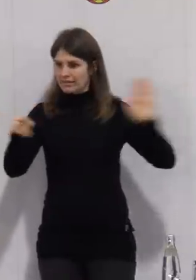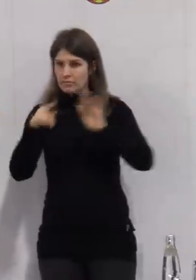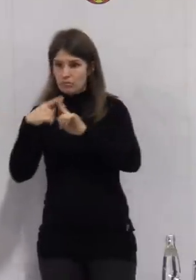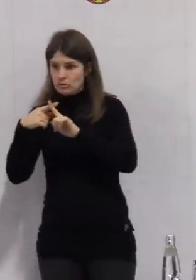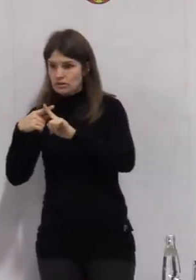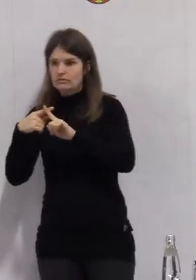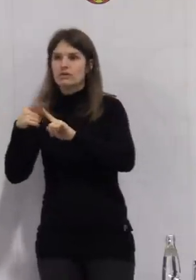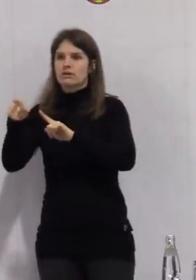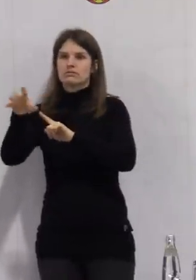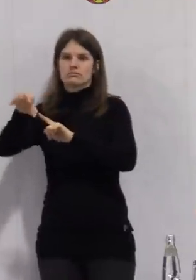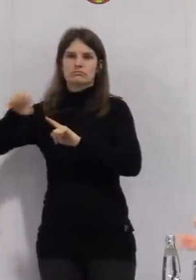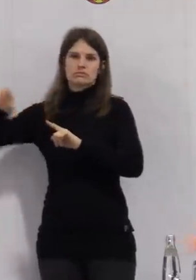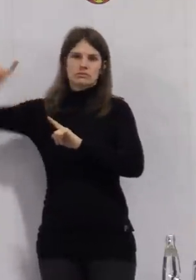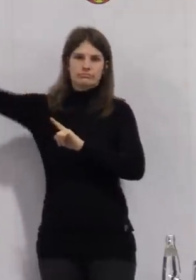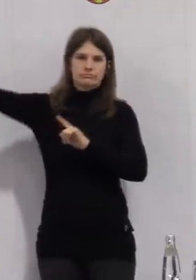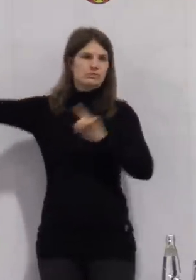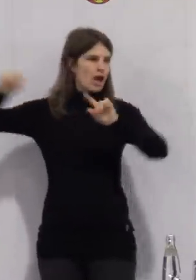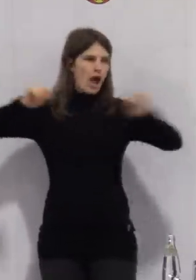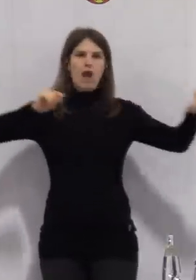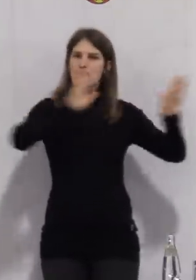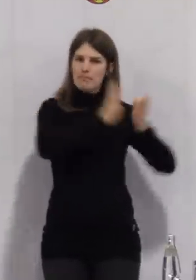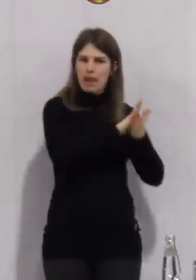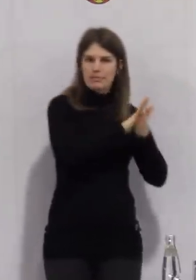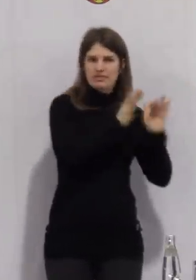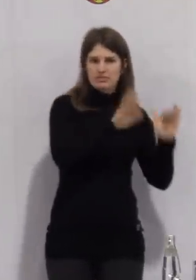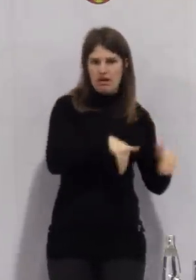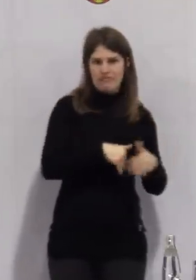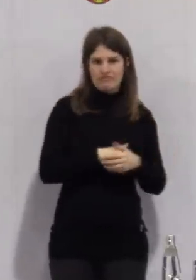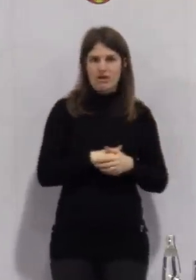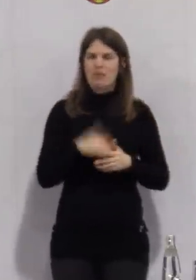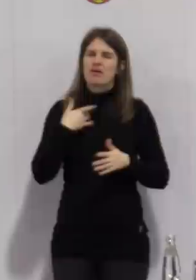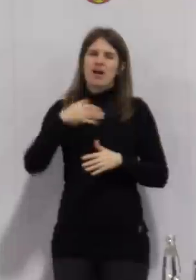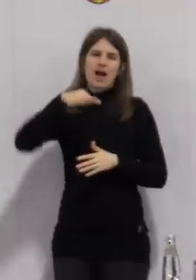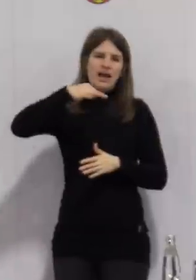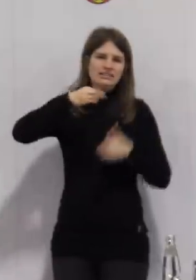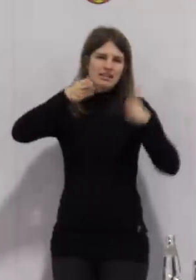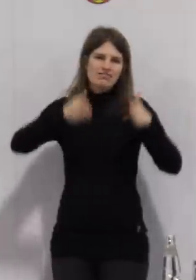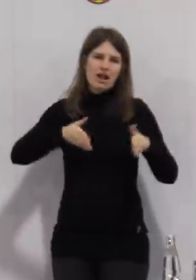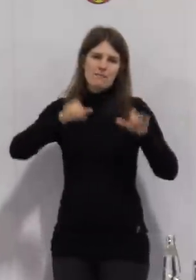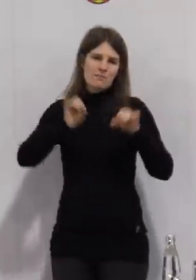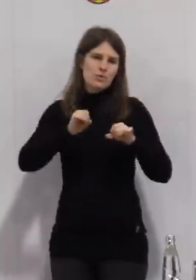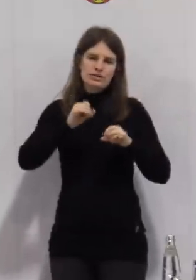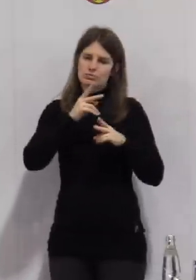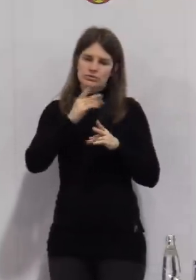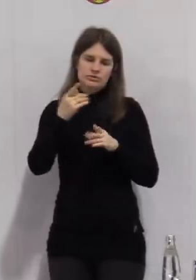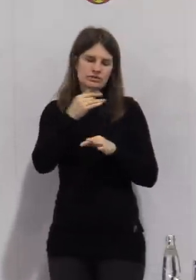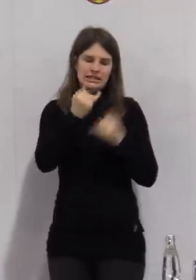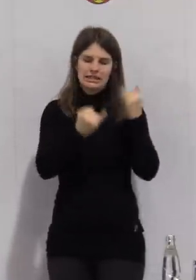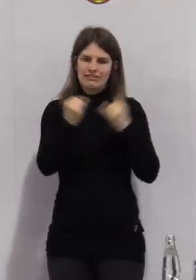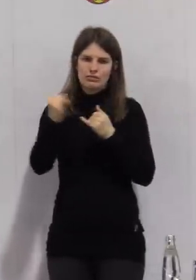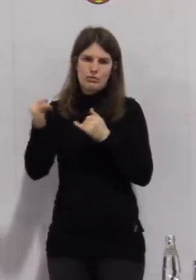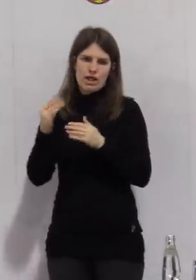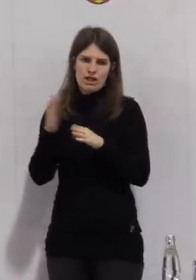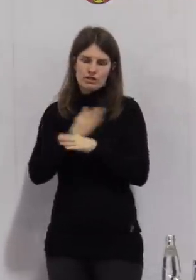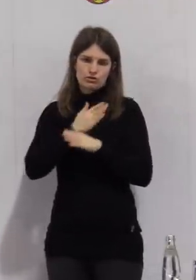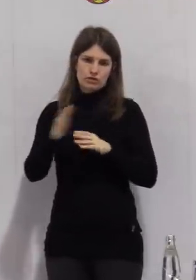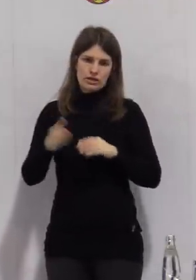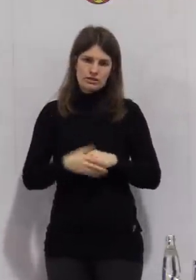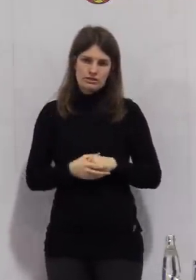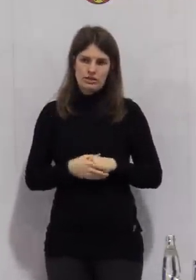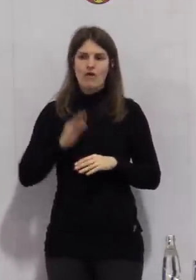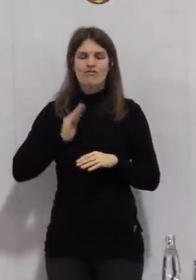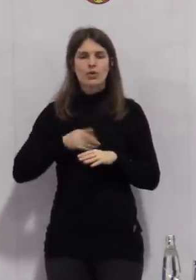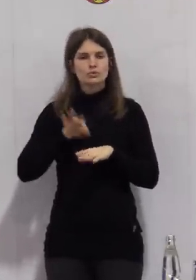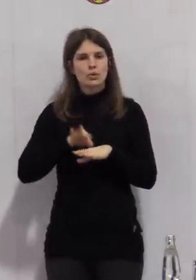Einzelfall natürlich anders sein. Das ist dann aber Sache von Frau Dr. Schmidt und der Gesundheitsaufsicht, je nachdem, wie sich der Fall